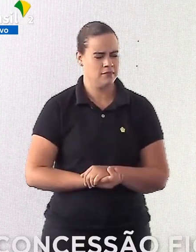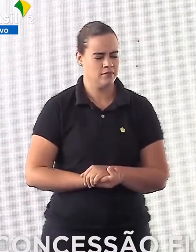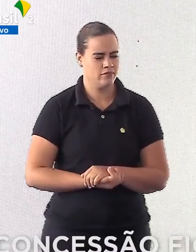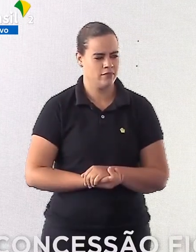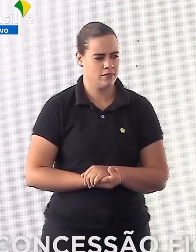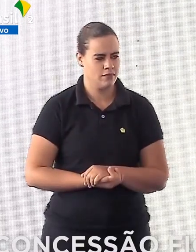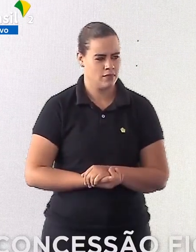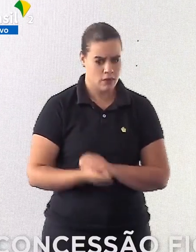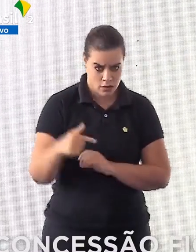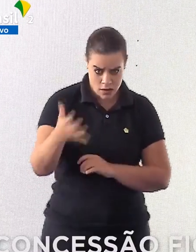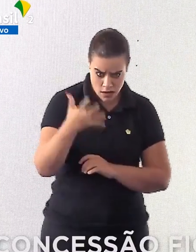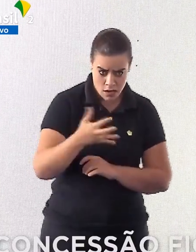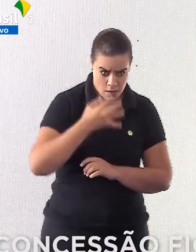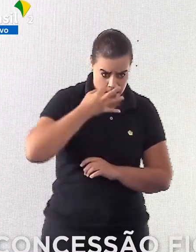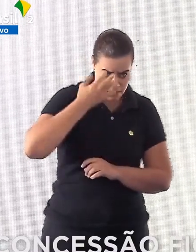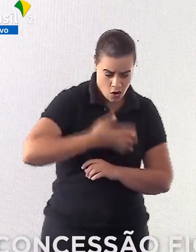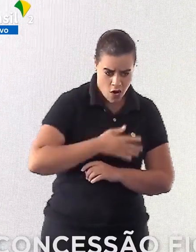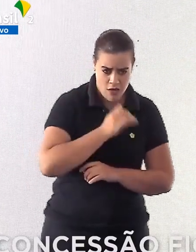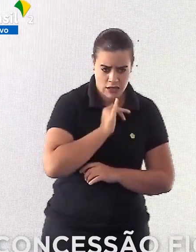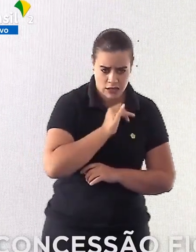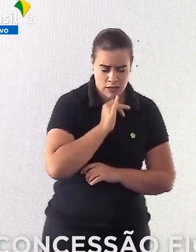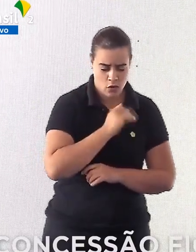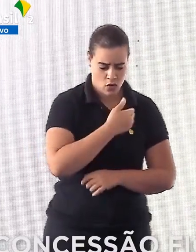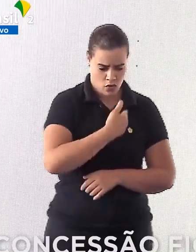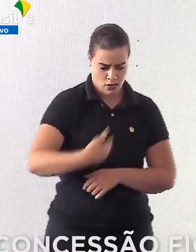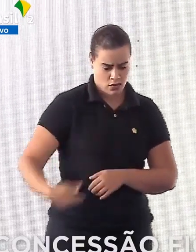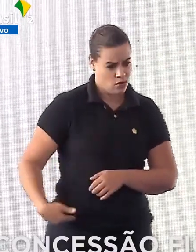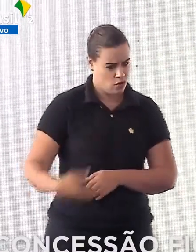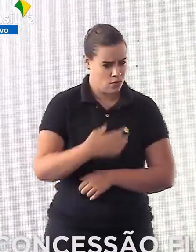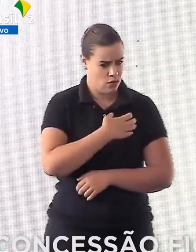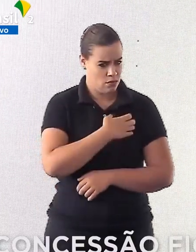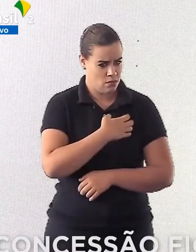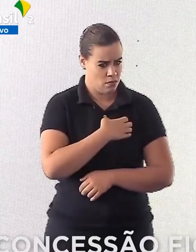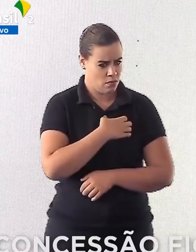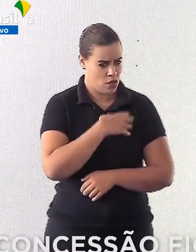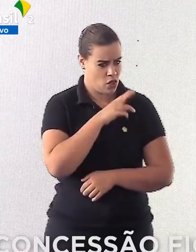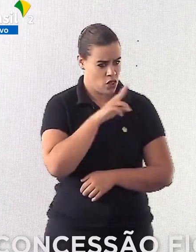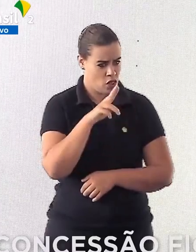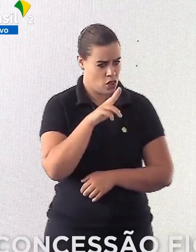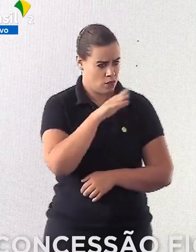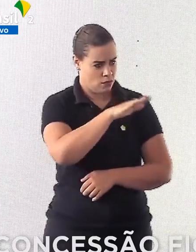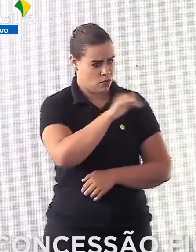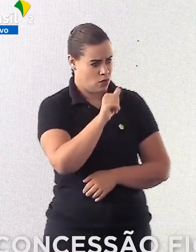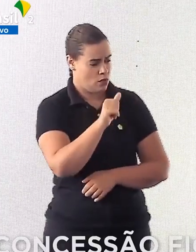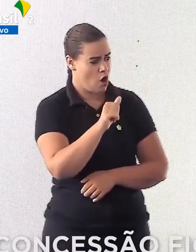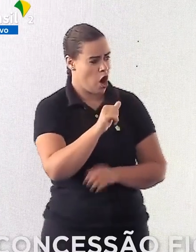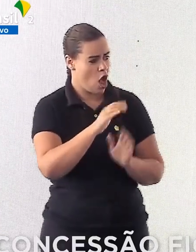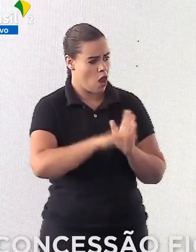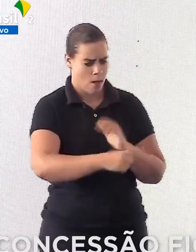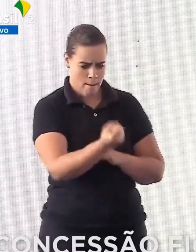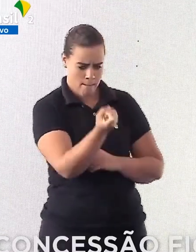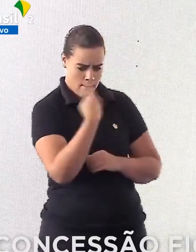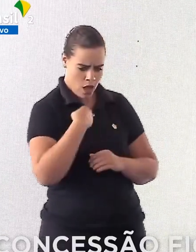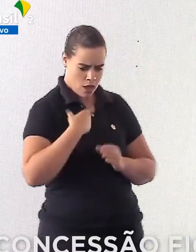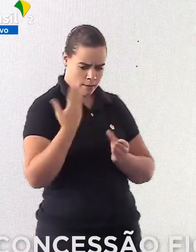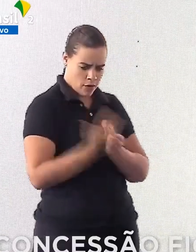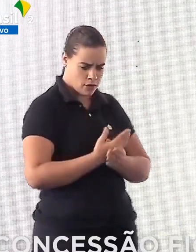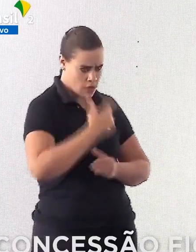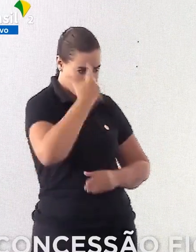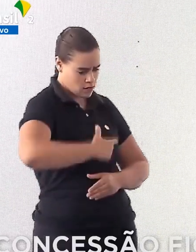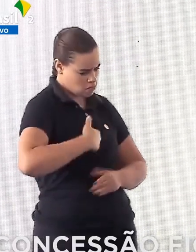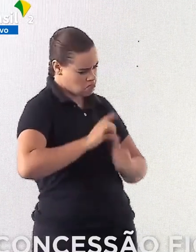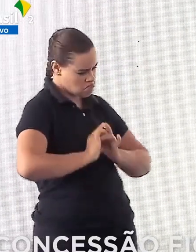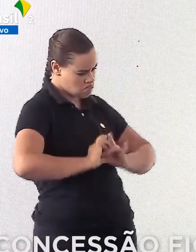E querem um exemplo? O governador da Bahia nomeou um ladrão. Eu estou chamando aqui. Manda ele me processar. O